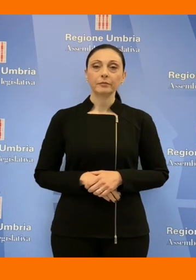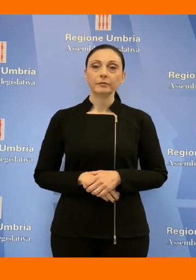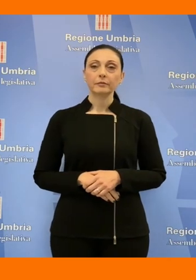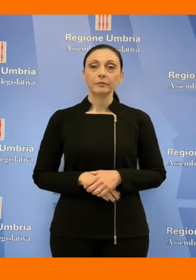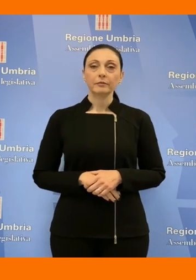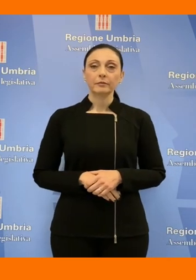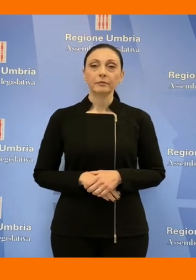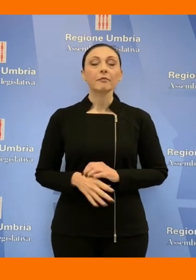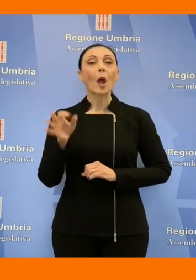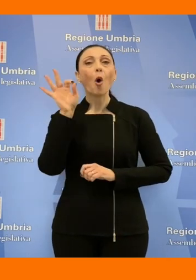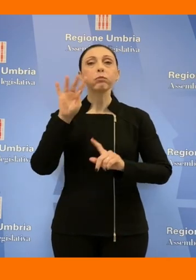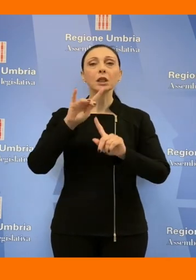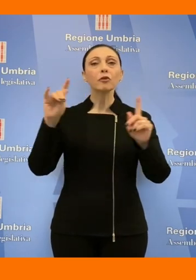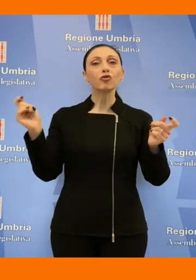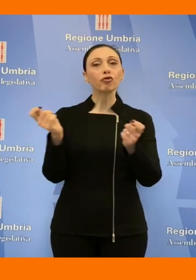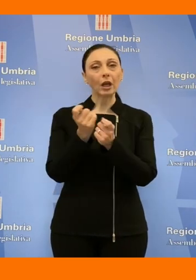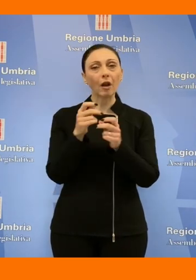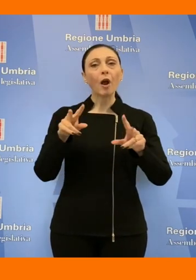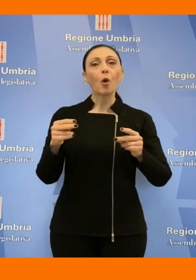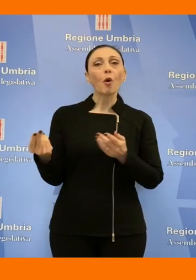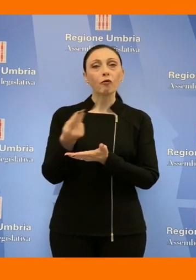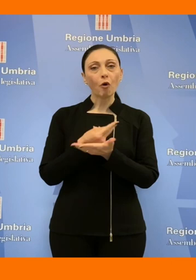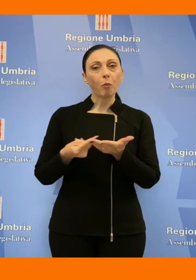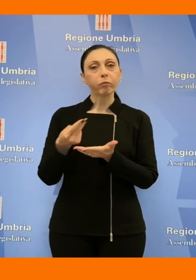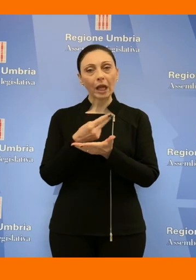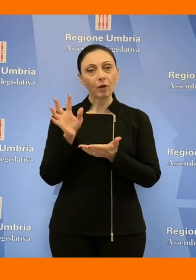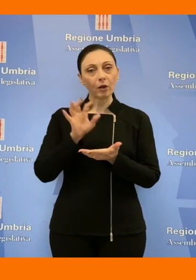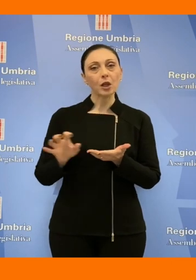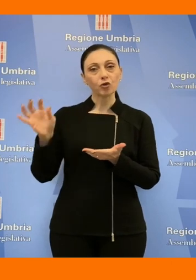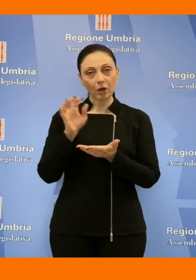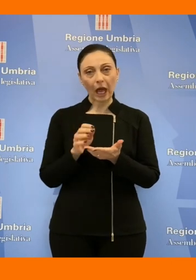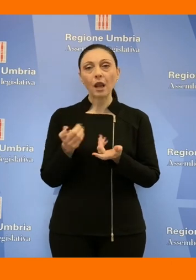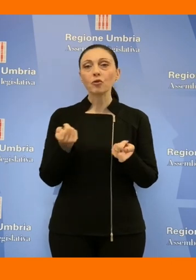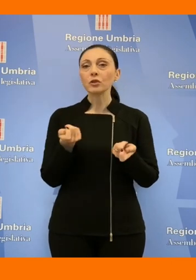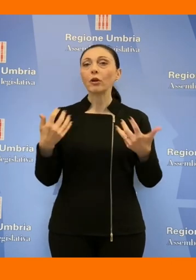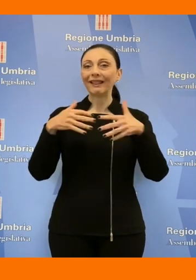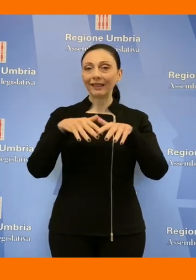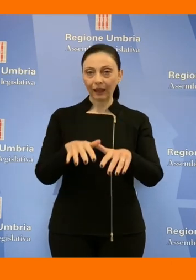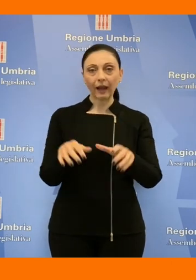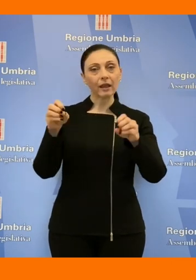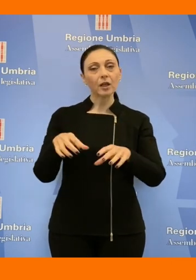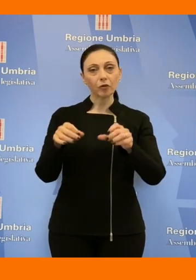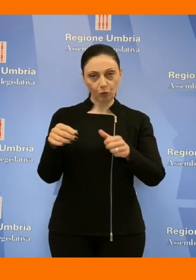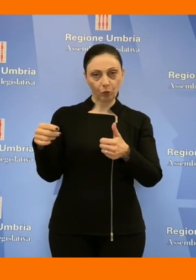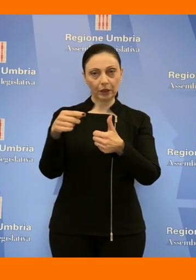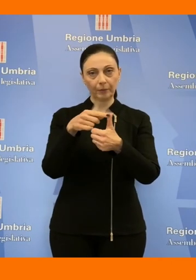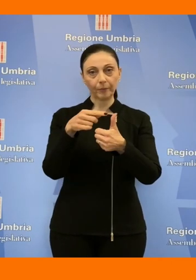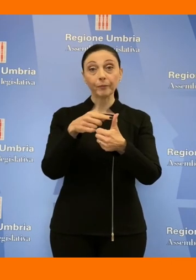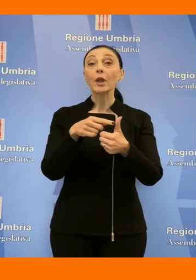Gli obiettivi generali del nuovo piano regionale di gestione integrata dei rifiuti approvato dall'Assemblea sono Ridurre la produzione